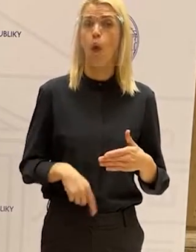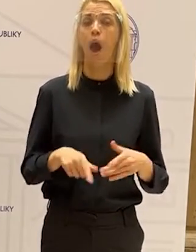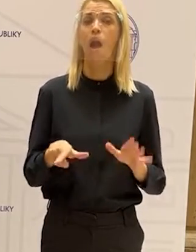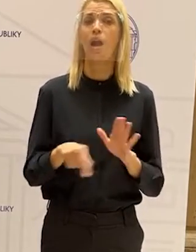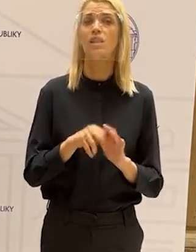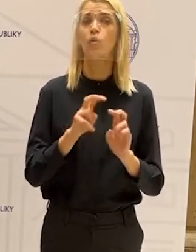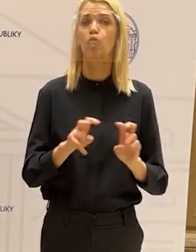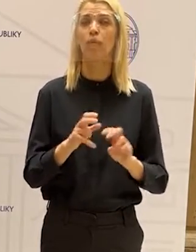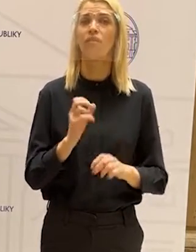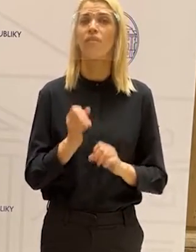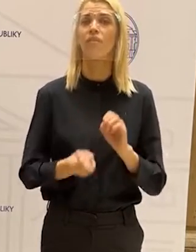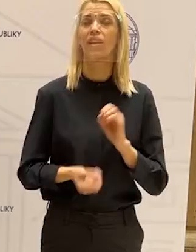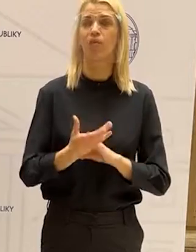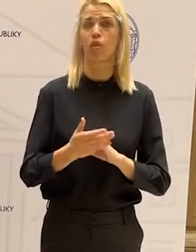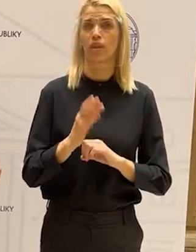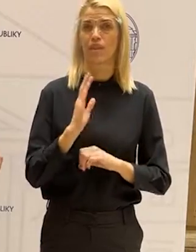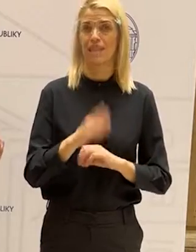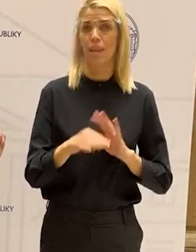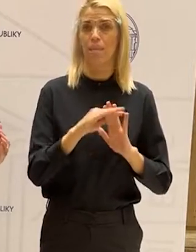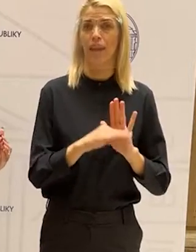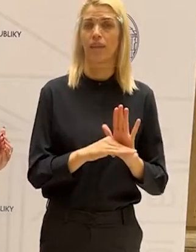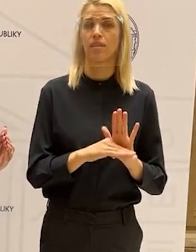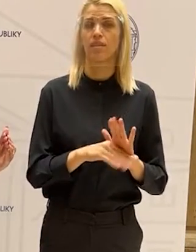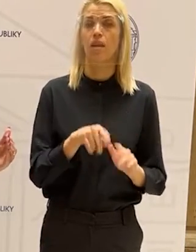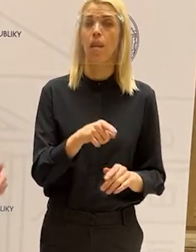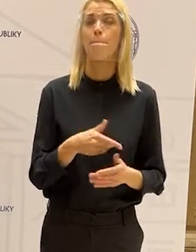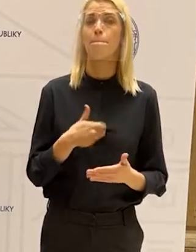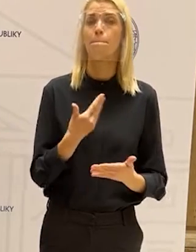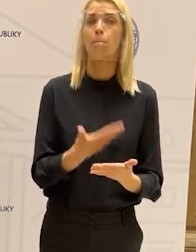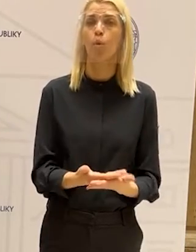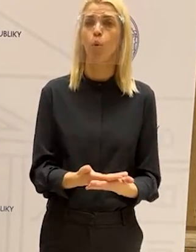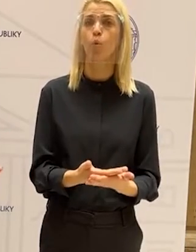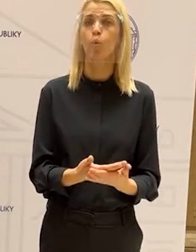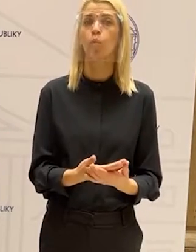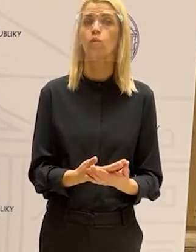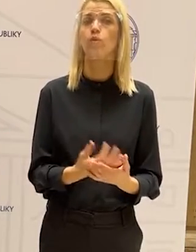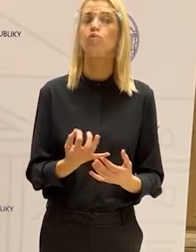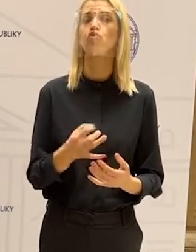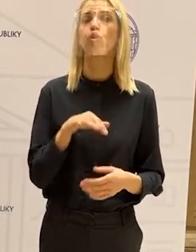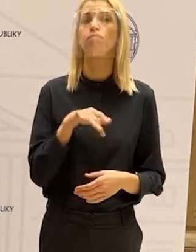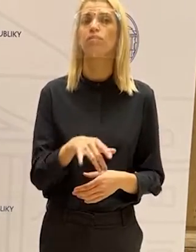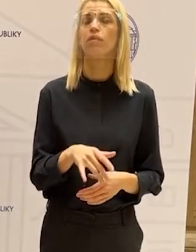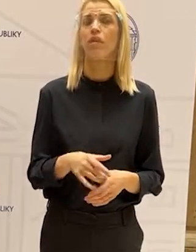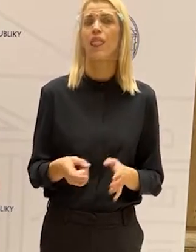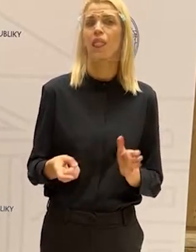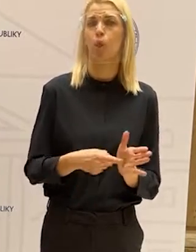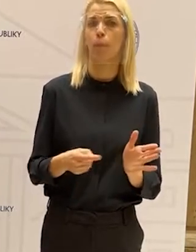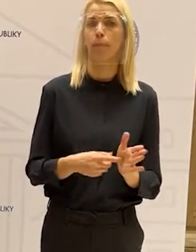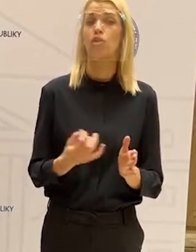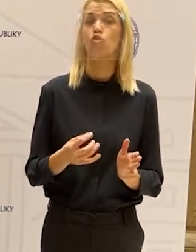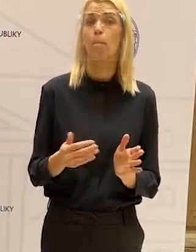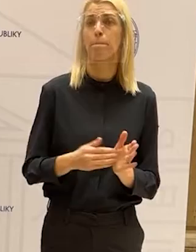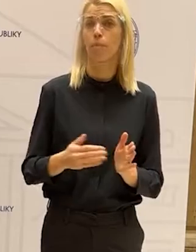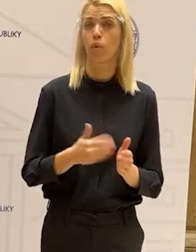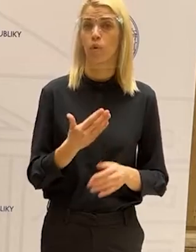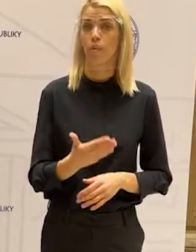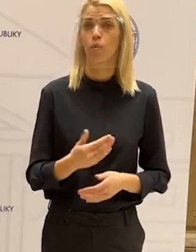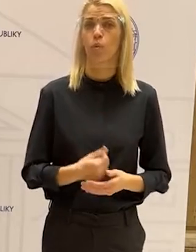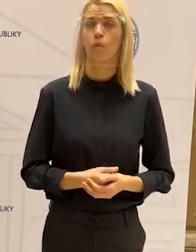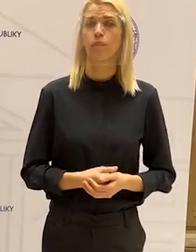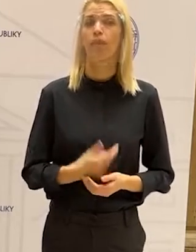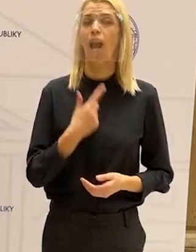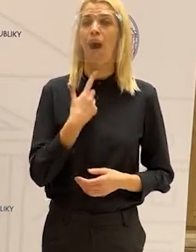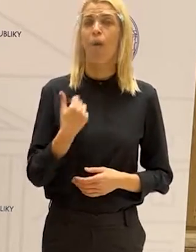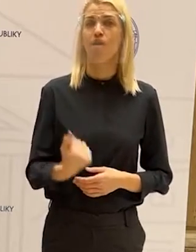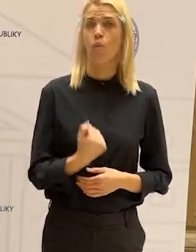účelmi vytvoriť tie smernice a vlastne vytvárať, ponúknuť im presne to, po čom je dobyt, čo potrebujú, ako v tom priestranstve